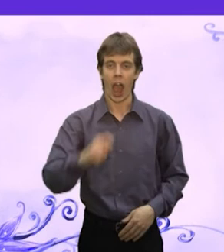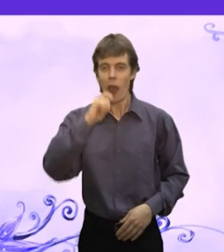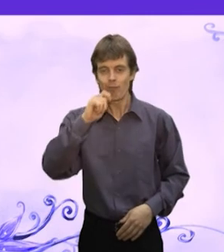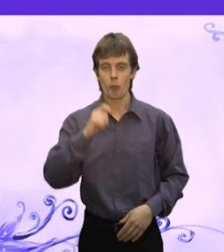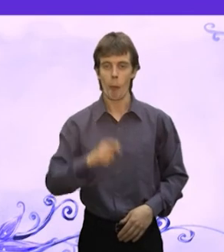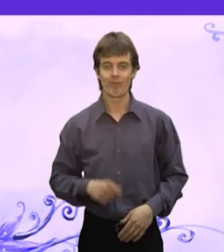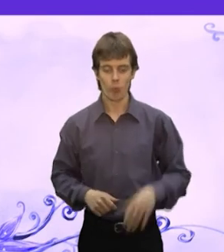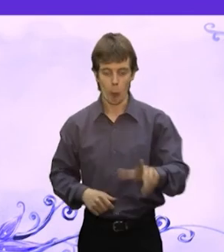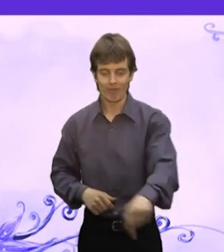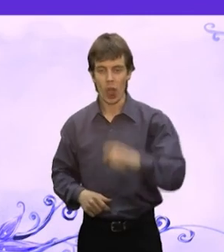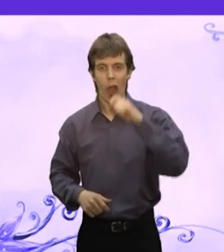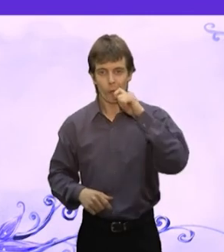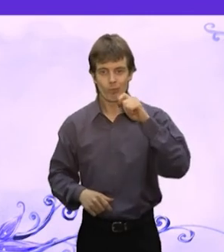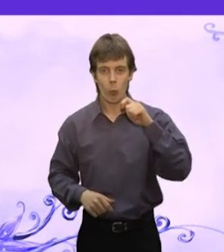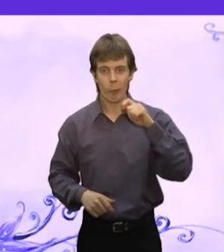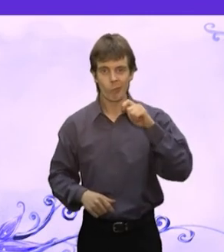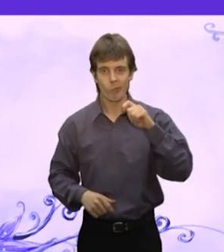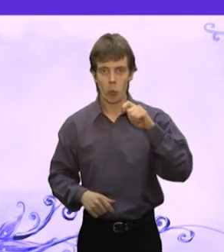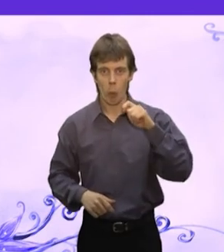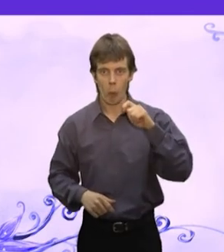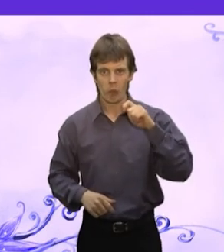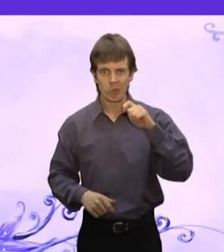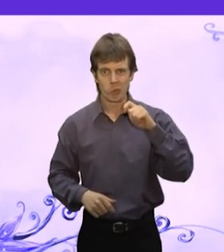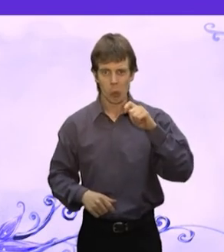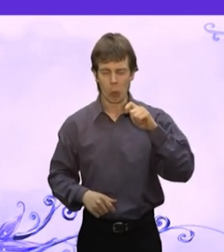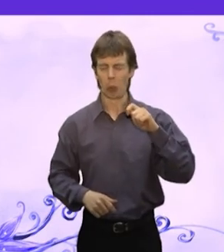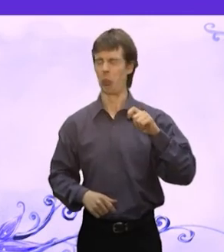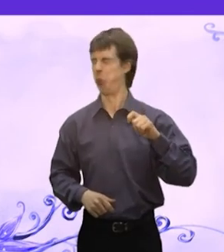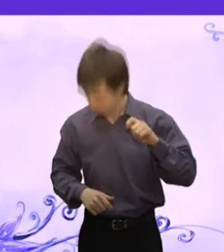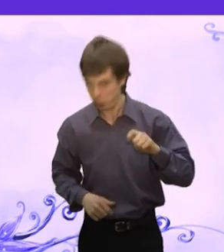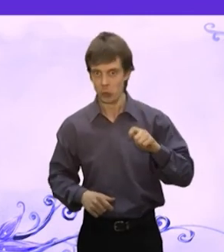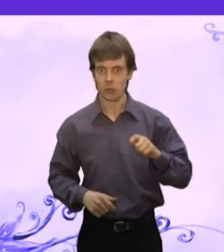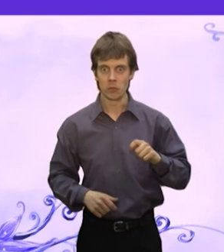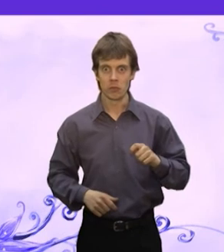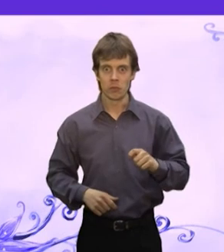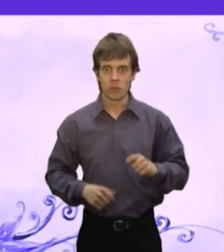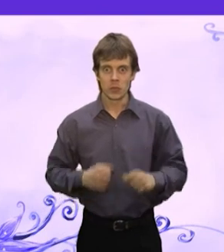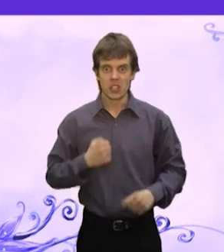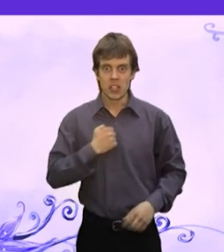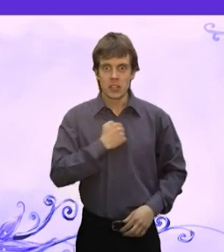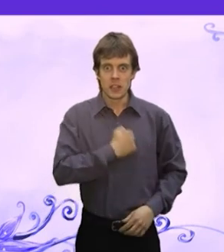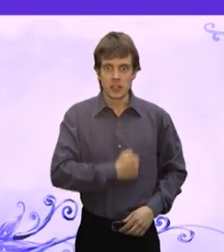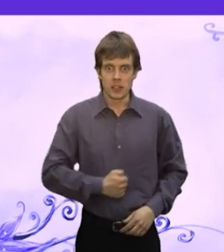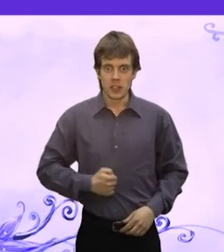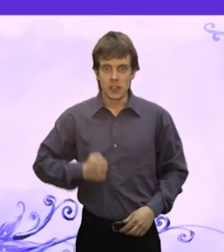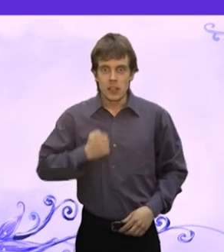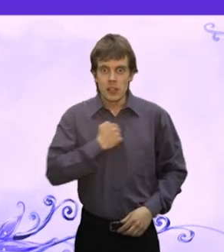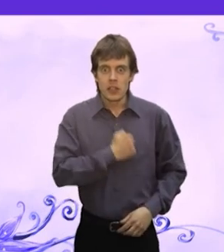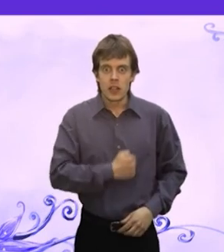Шевал Жевал Выплен И разозлился